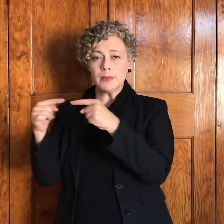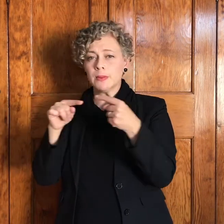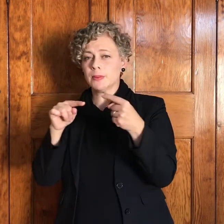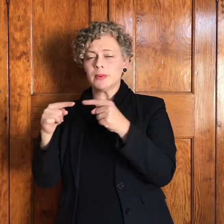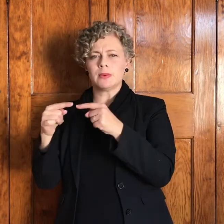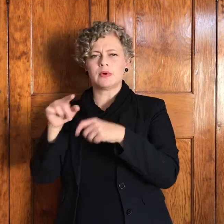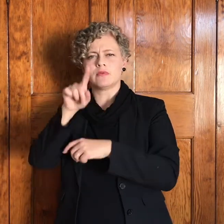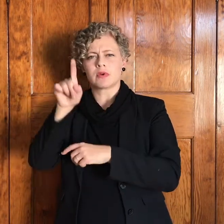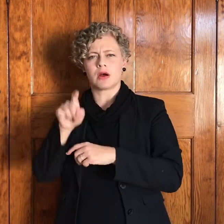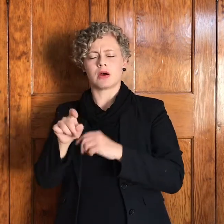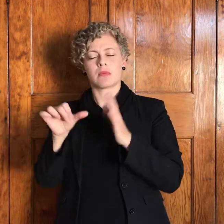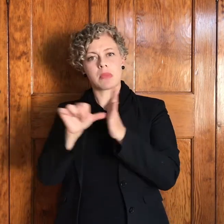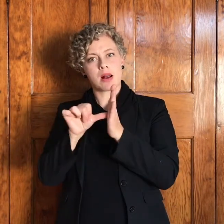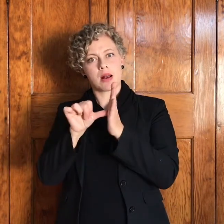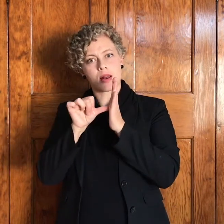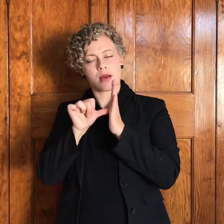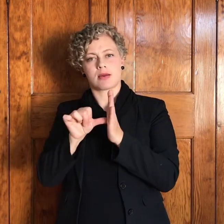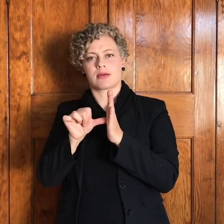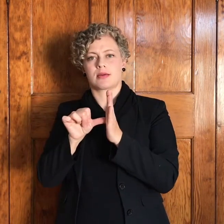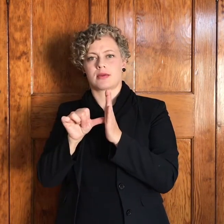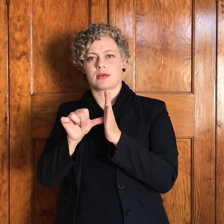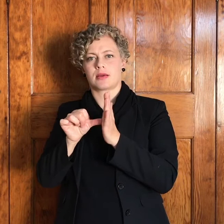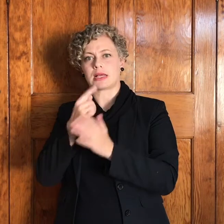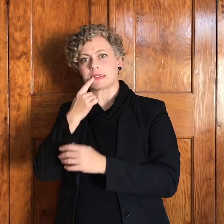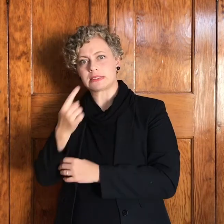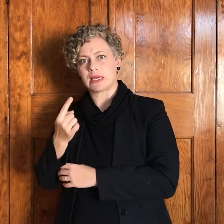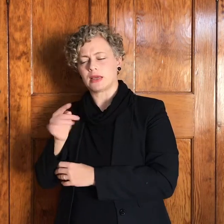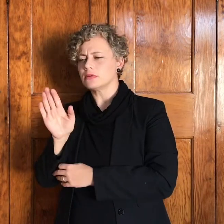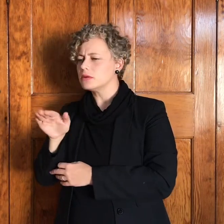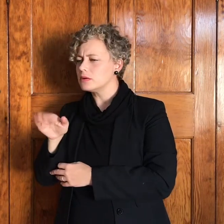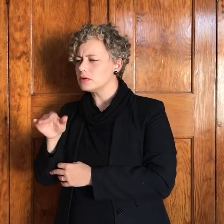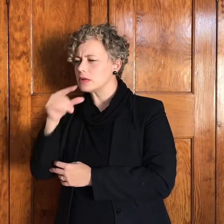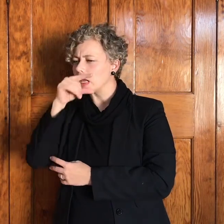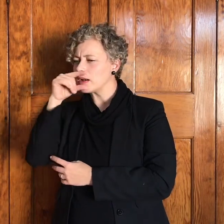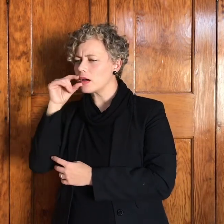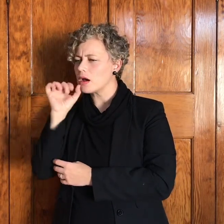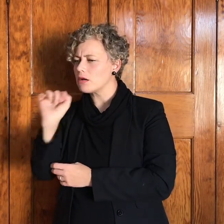wat vir hom gesê word wat is jou naam wie is jy